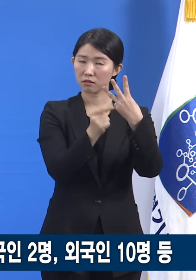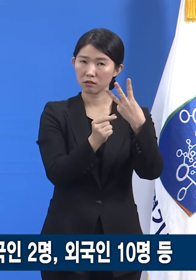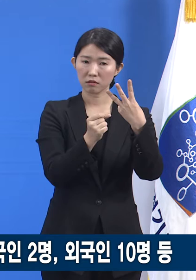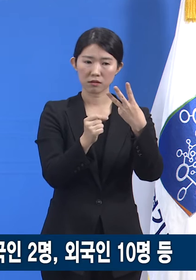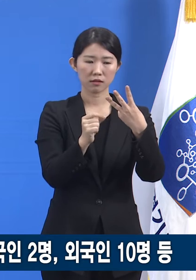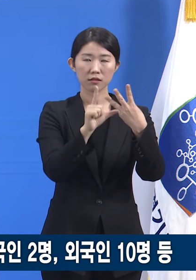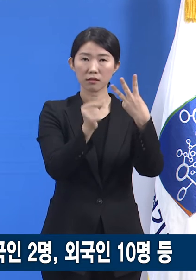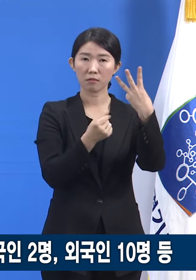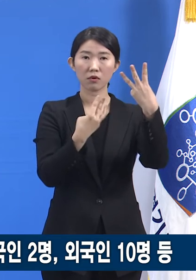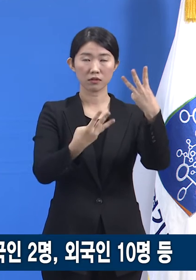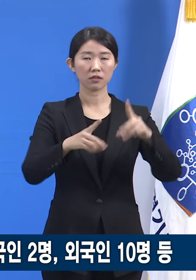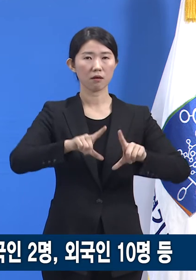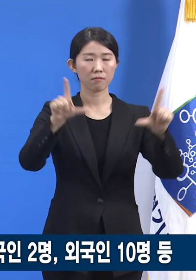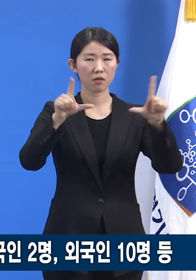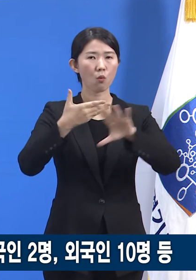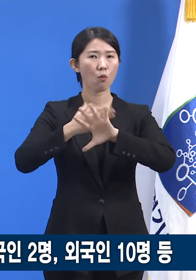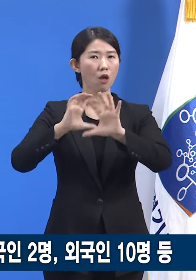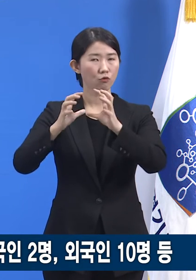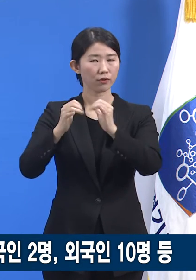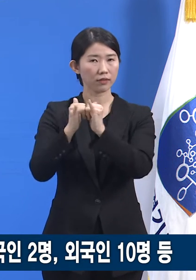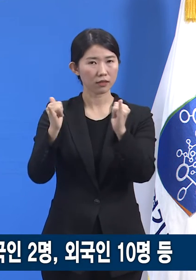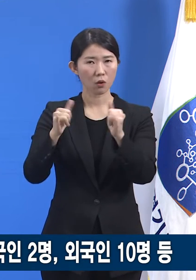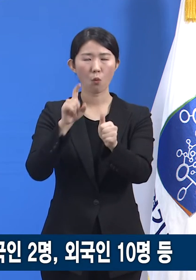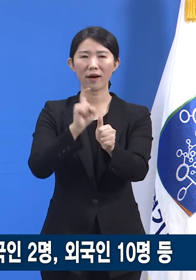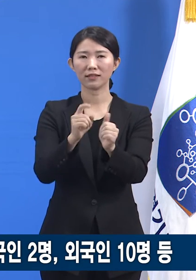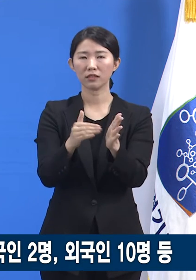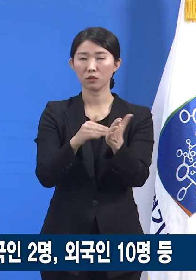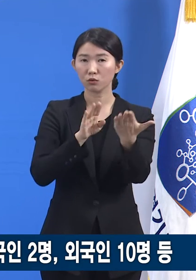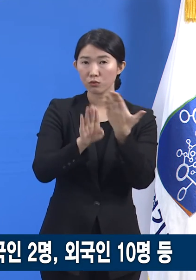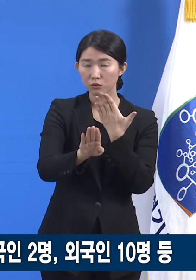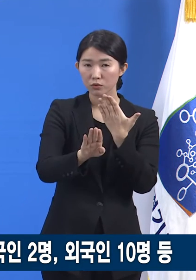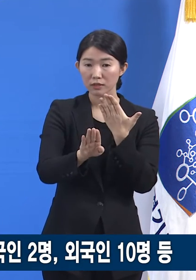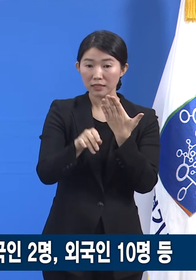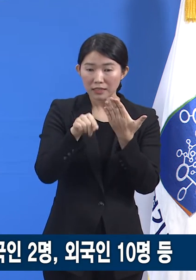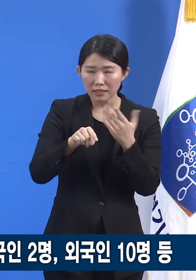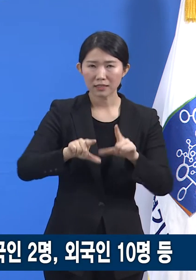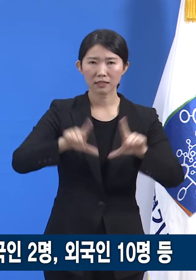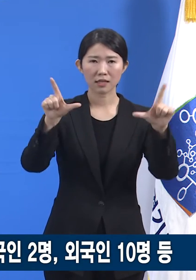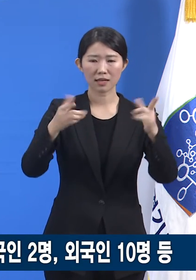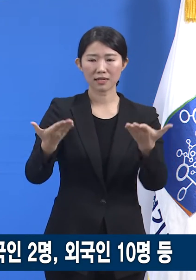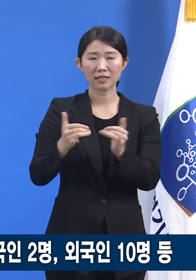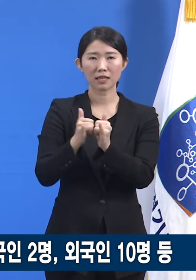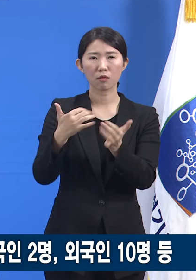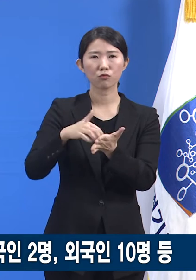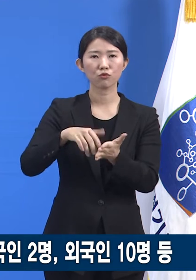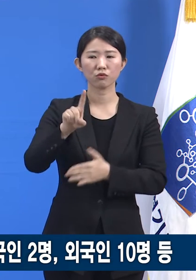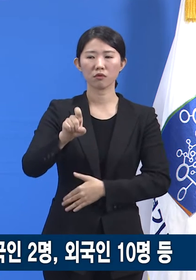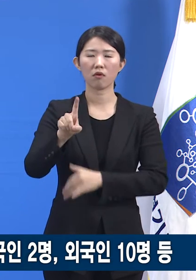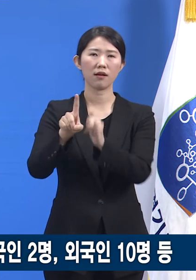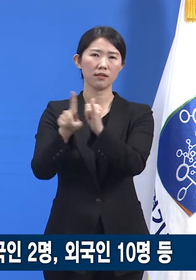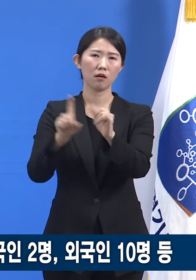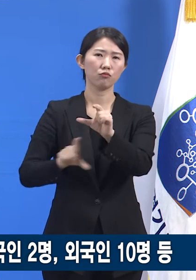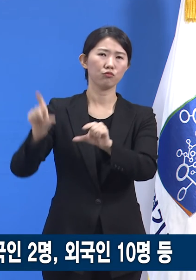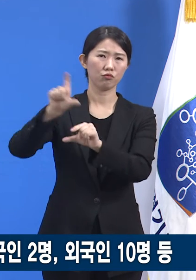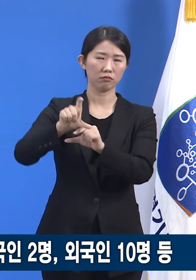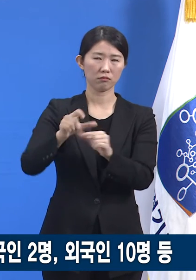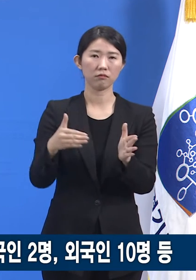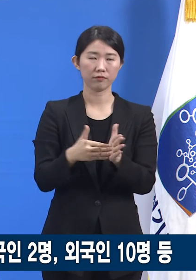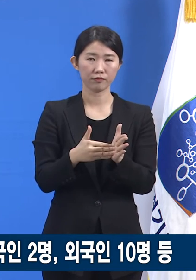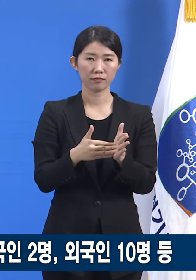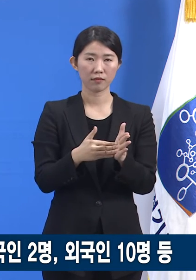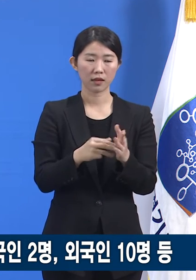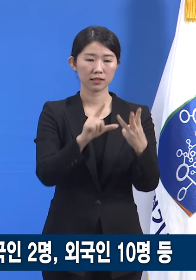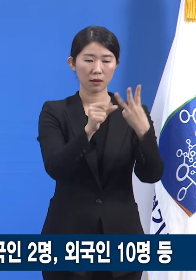최초로 확진 판정을 받은 데 이어 같은 날 직원 11명이 추가 확진 판정을 받았습니다. 4일 0시